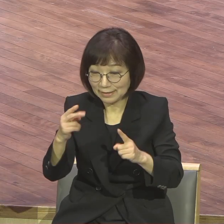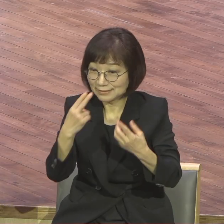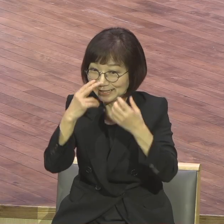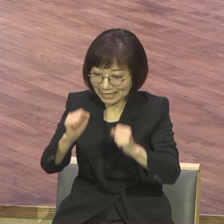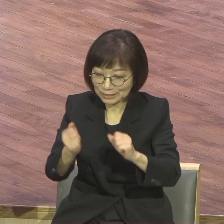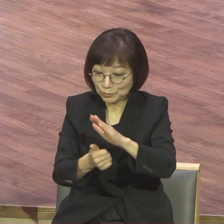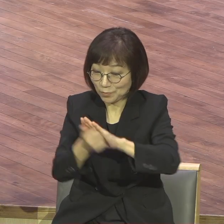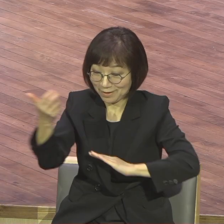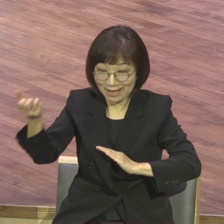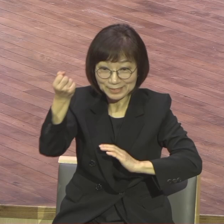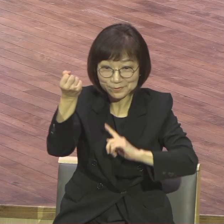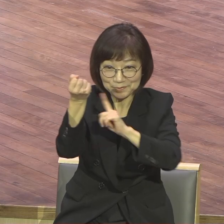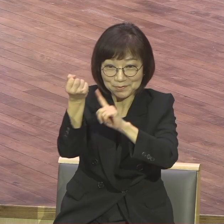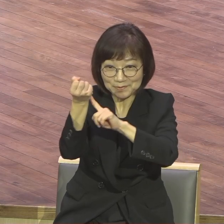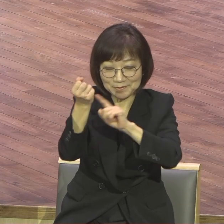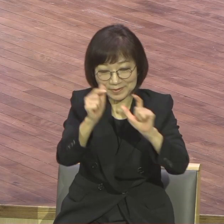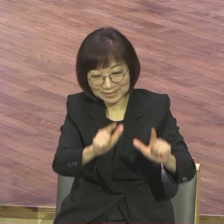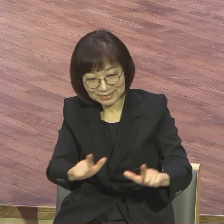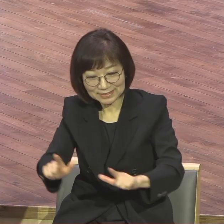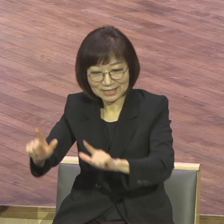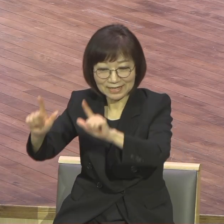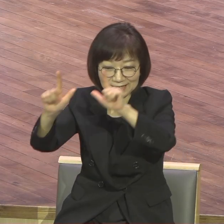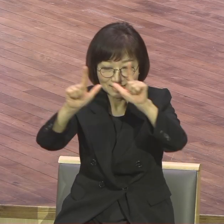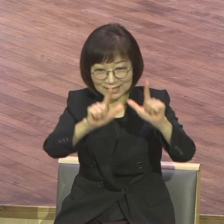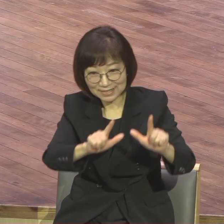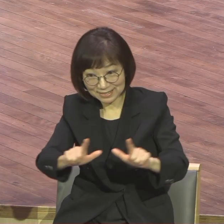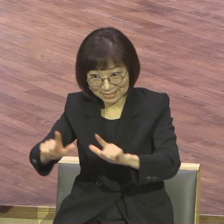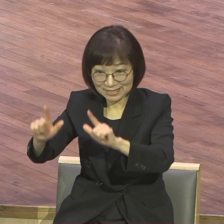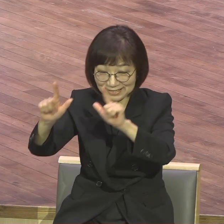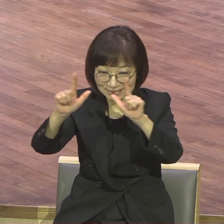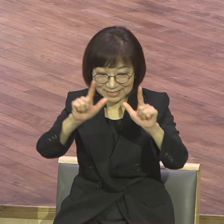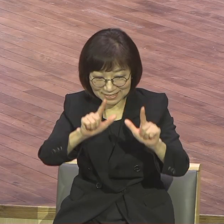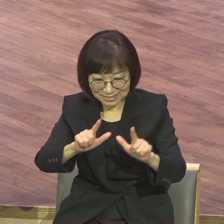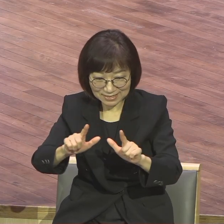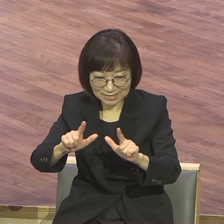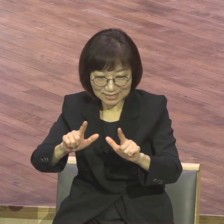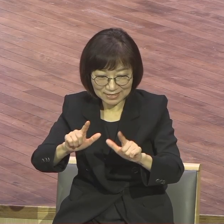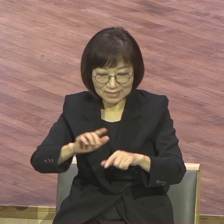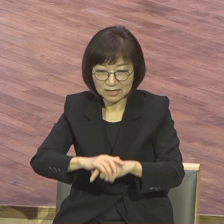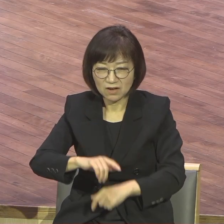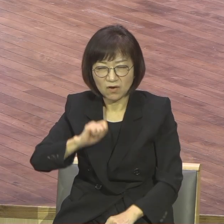사는 것 부활의 산소망을 누리고 사는 것 어렵거나 막연한 거 아니에요